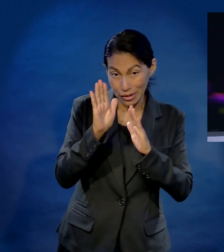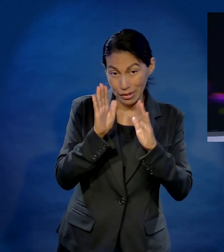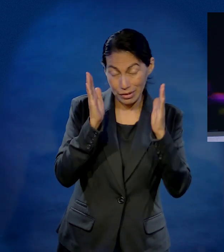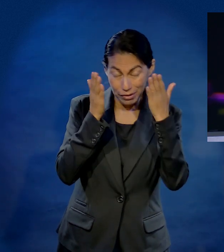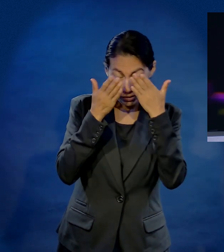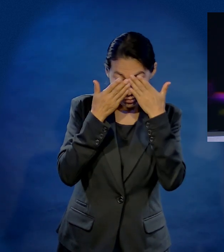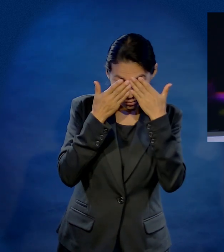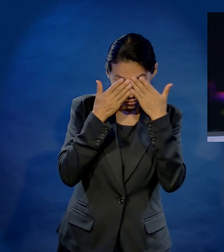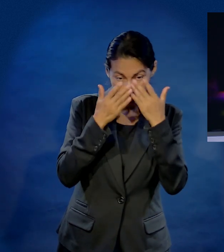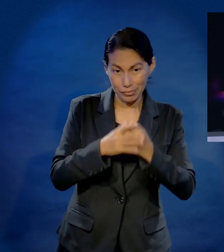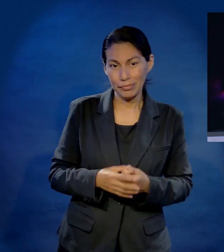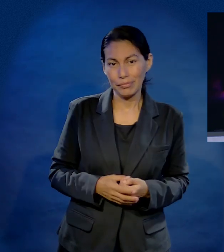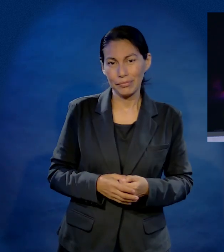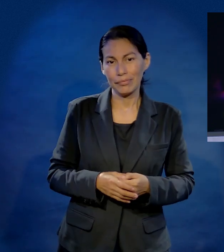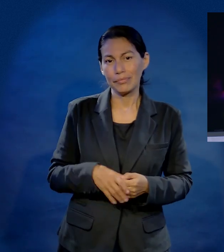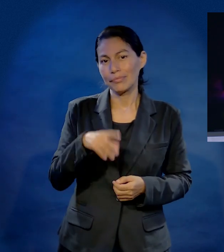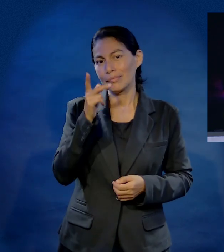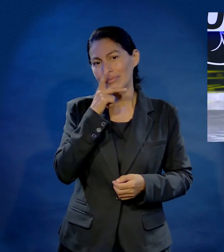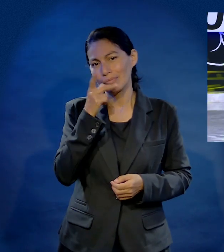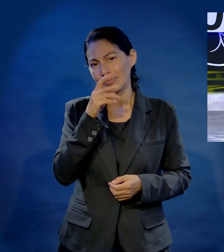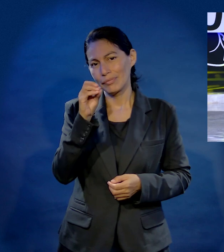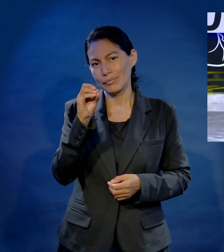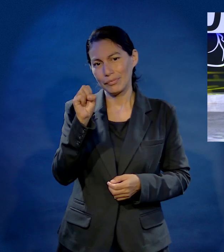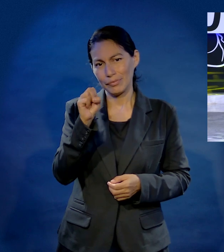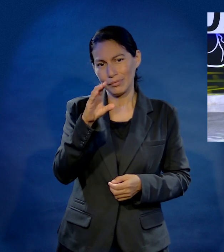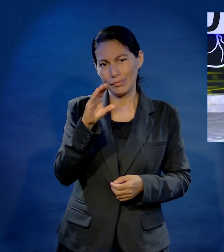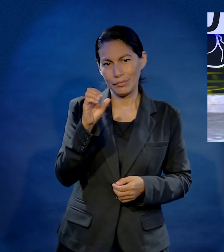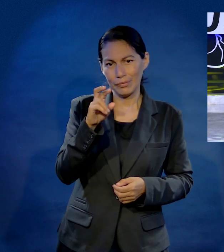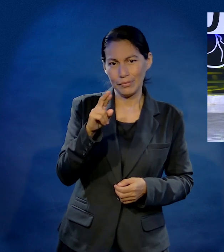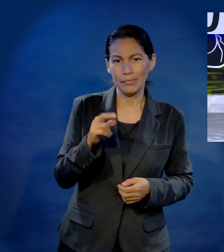ciego, mire, yo lo he probado muchas veces, muchas veces, sé que el pastor Oscar también.